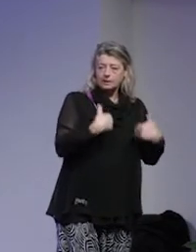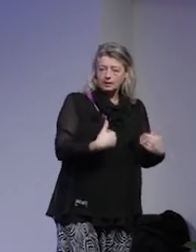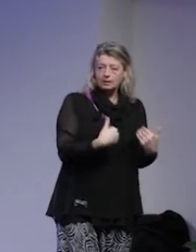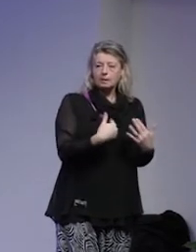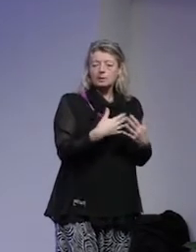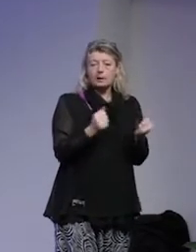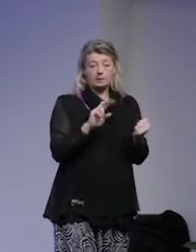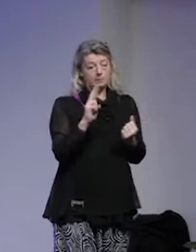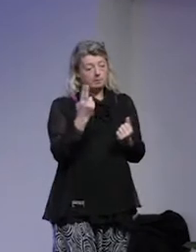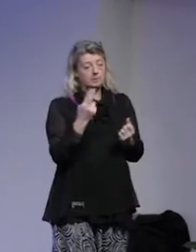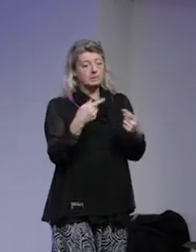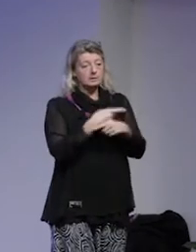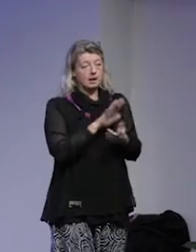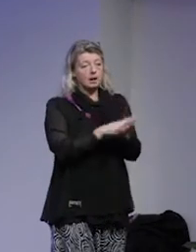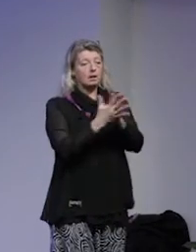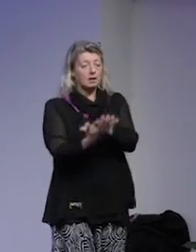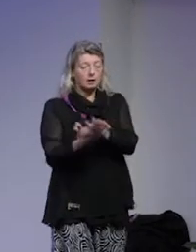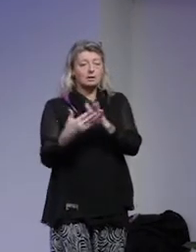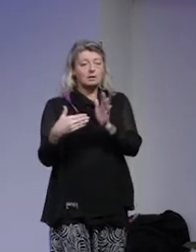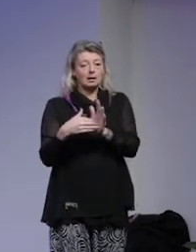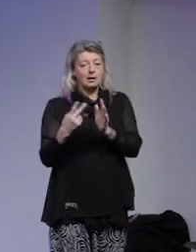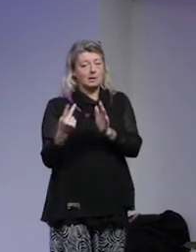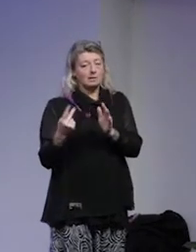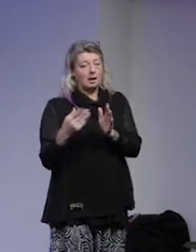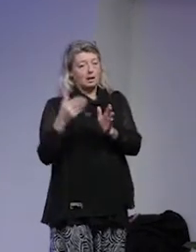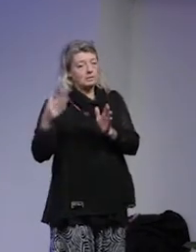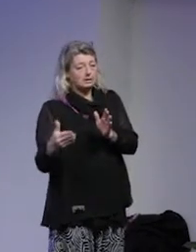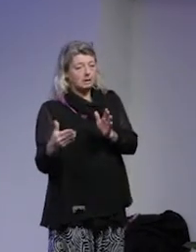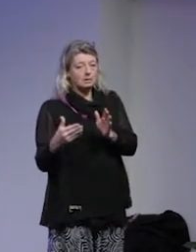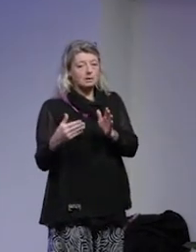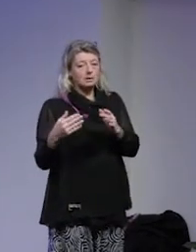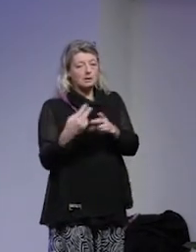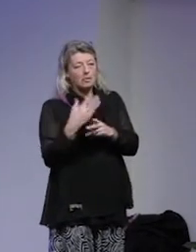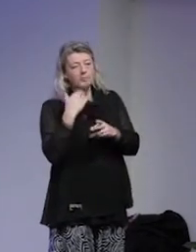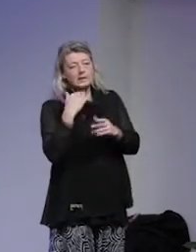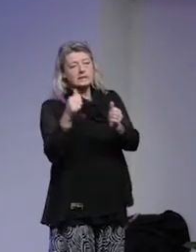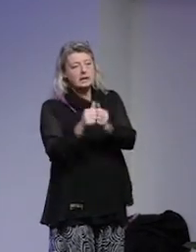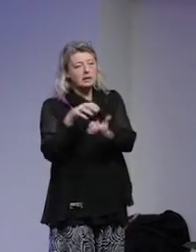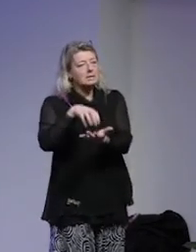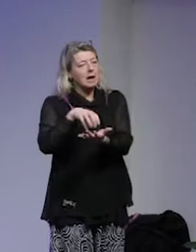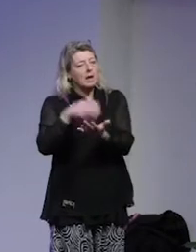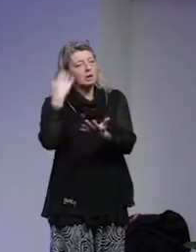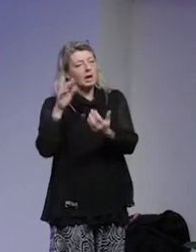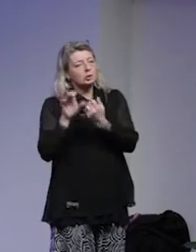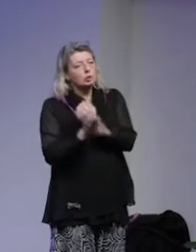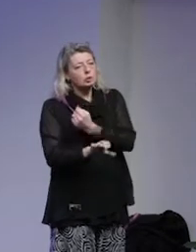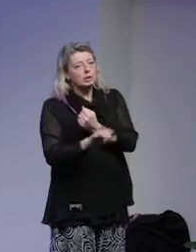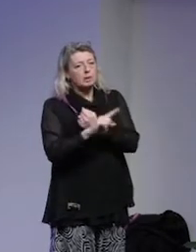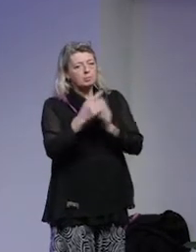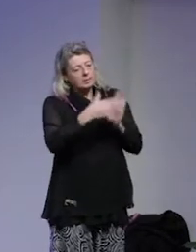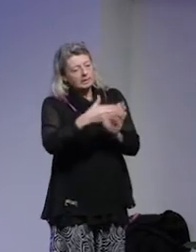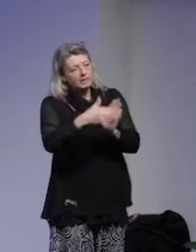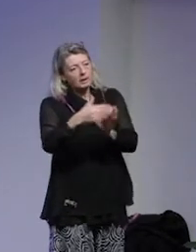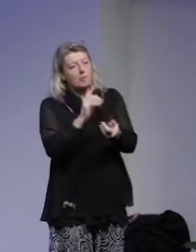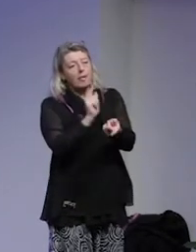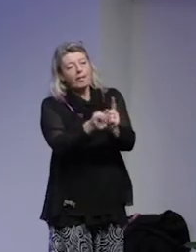Medan i det här fallet har tagit ett steg över på den andra foten och snarare behandla på vilket sätt som samhället kan skydda sig mot de individerna som